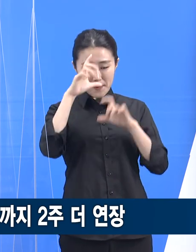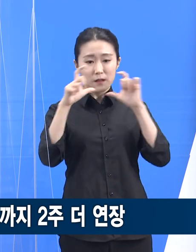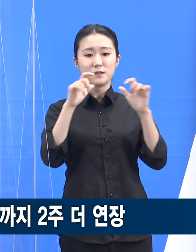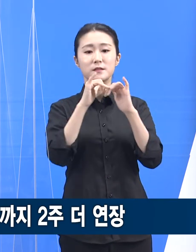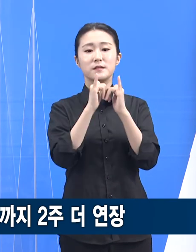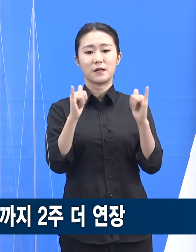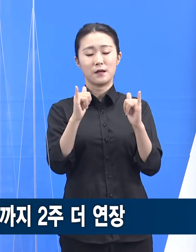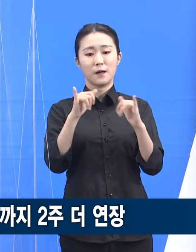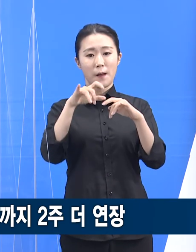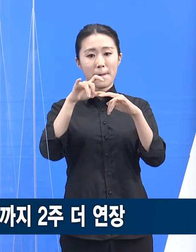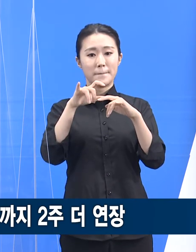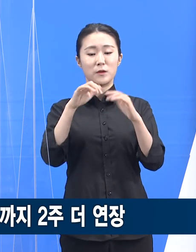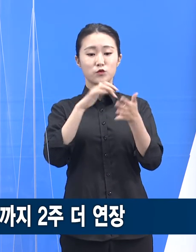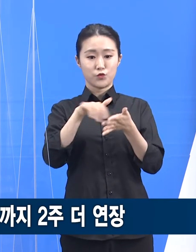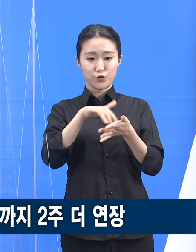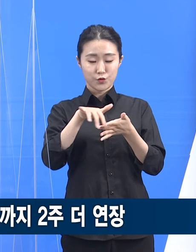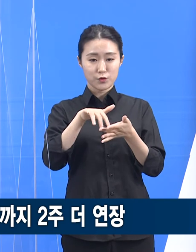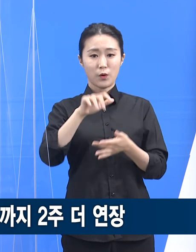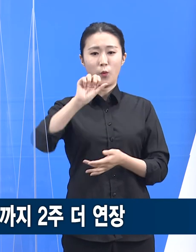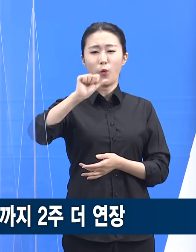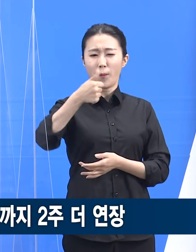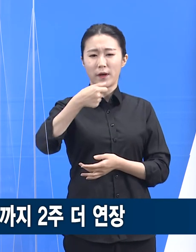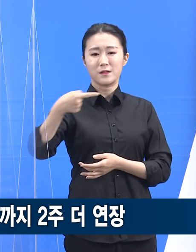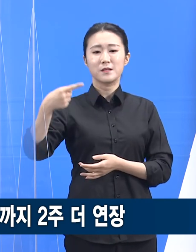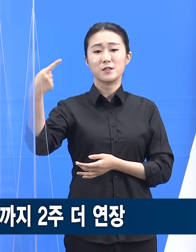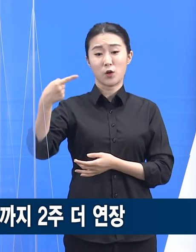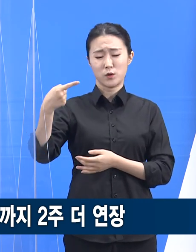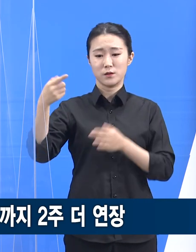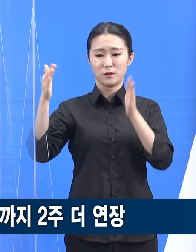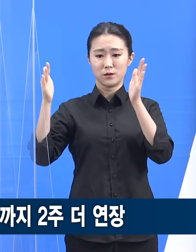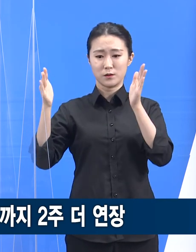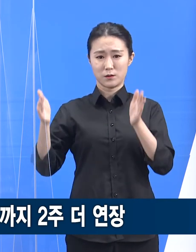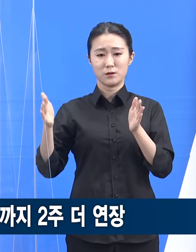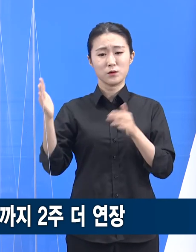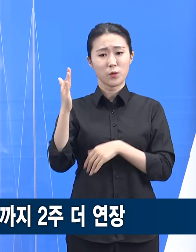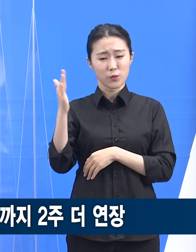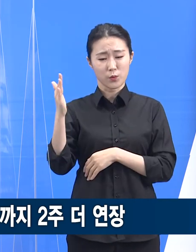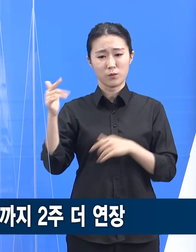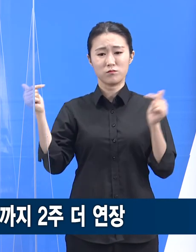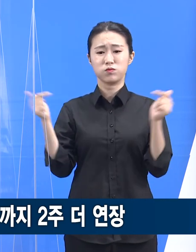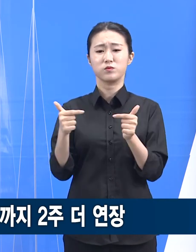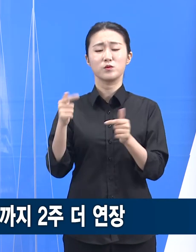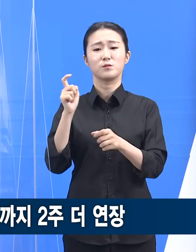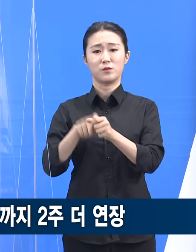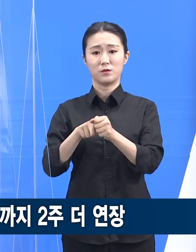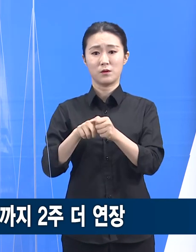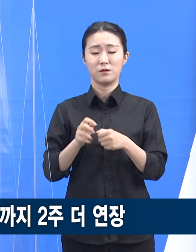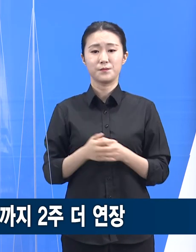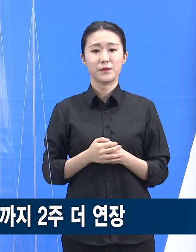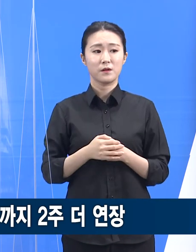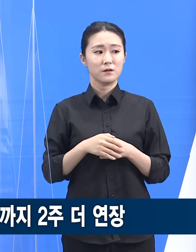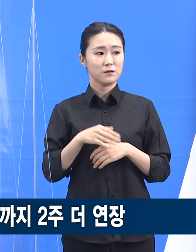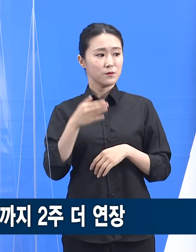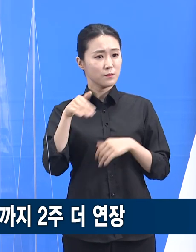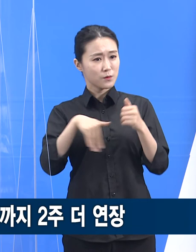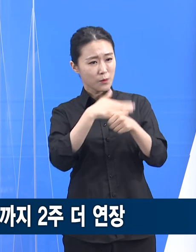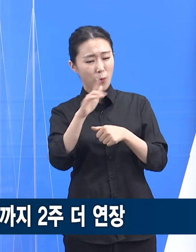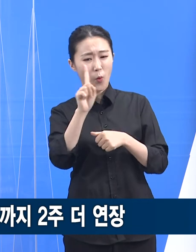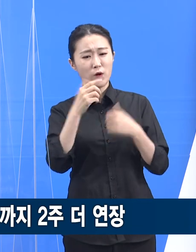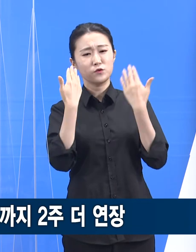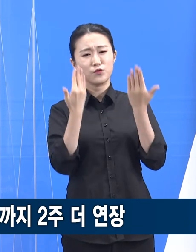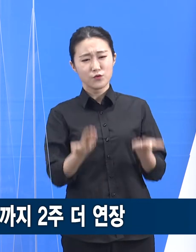이번 4차 대유행은 델타 면이 증가 추세, 여름 휴가철의 높은 이동량 및 낮은 예방접종률 등을 고려할 때